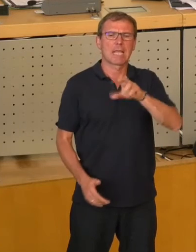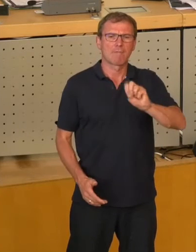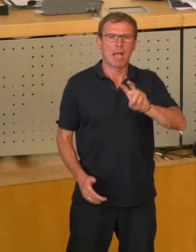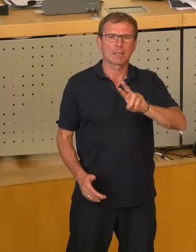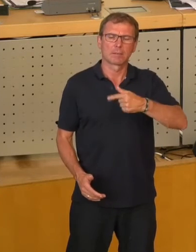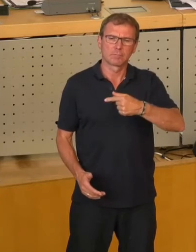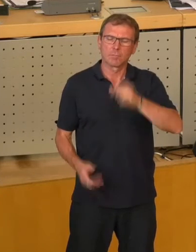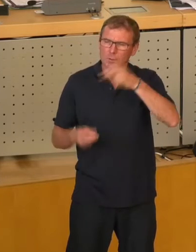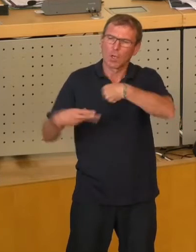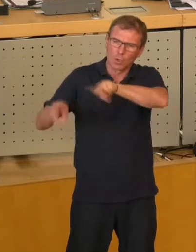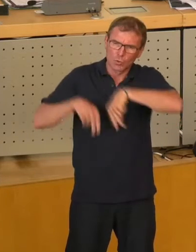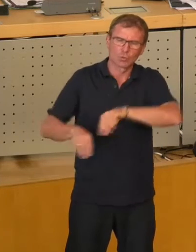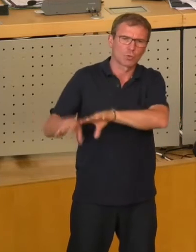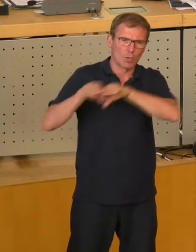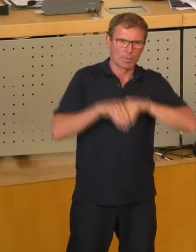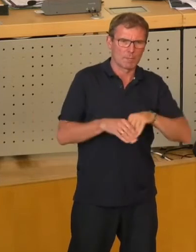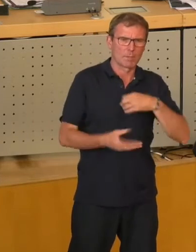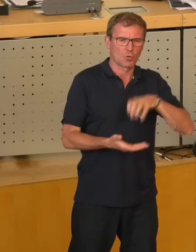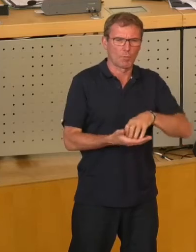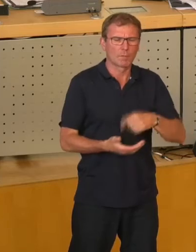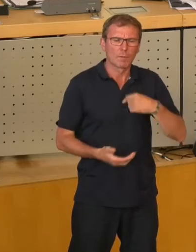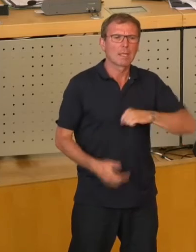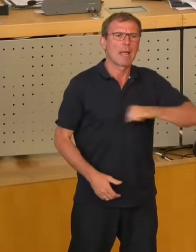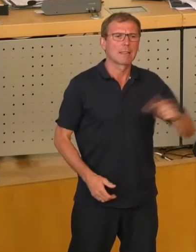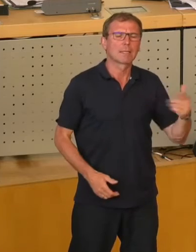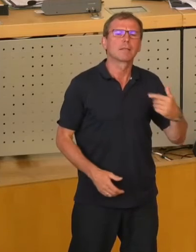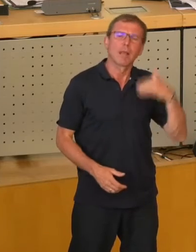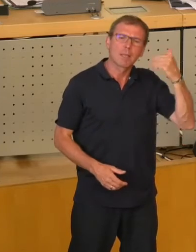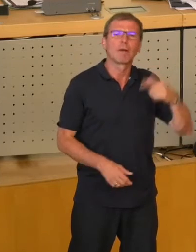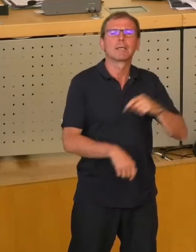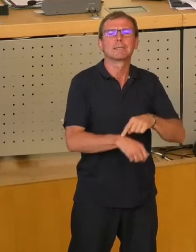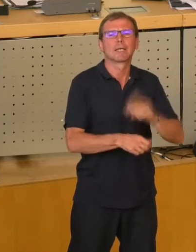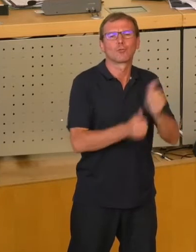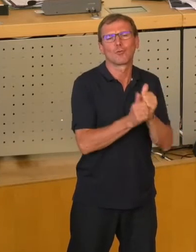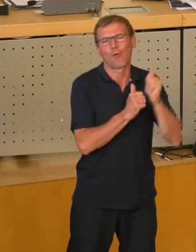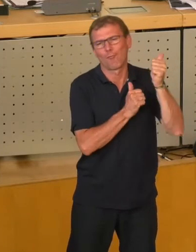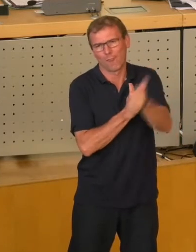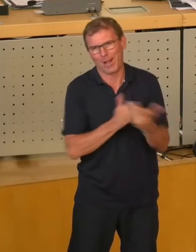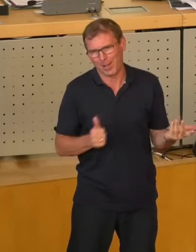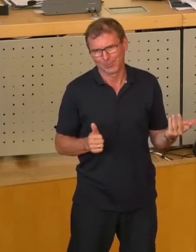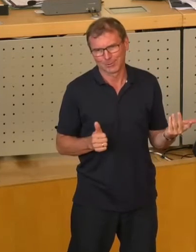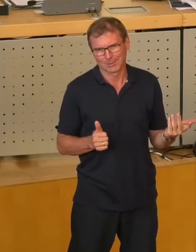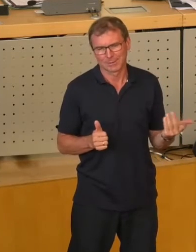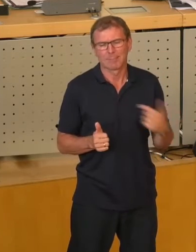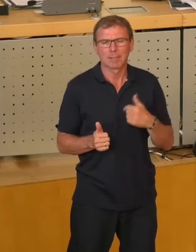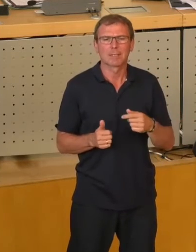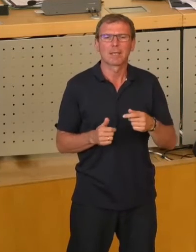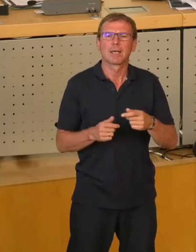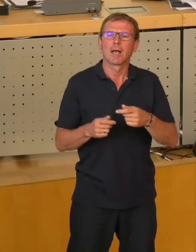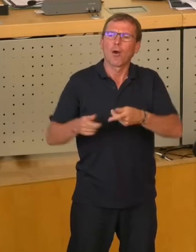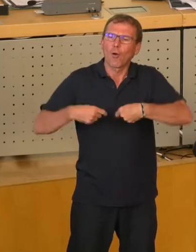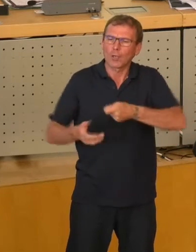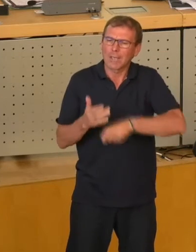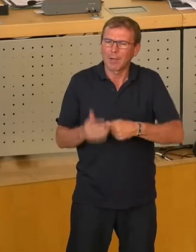rekommunalisieren werden. Wir von der Linken waren da unserer Zeit schon immer etwas voraus. Wir waren bei der Rekommunalisierung